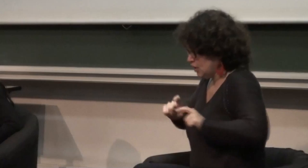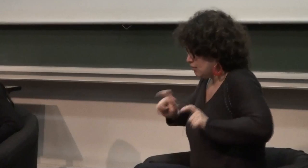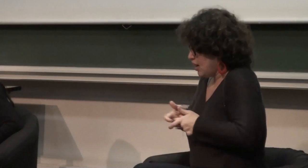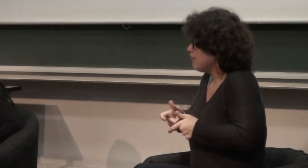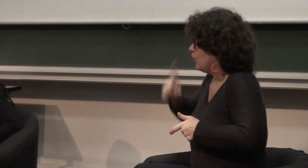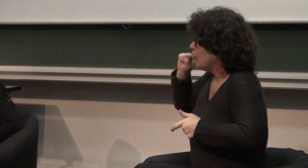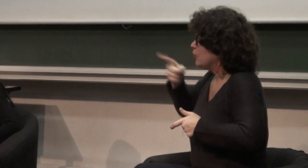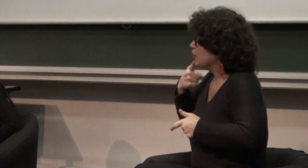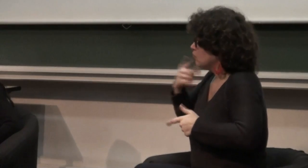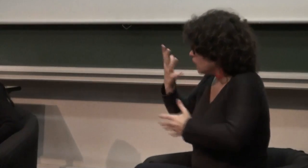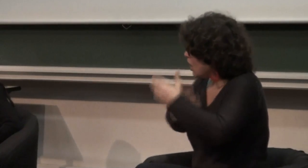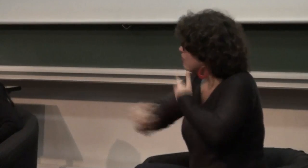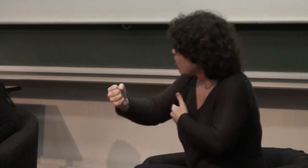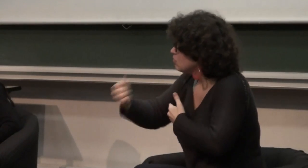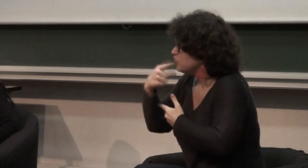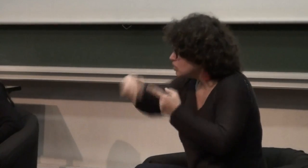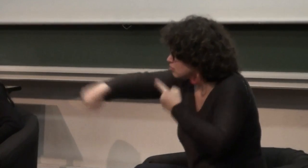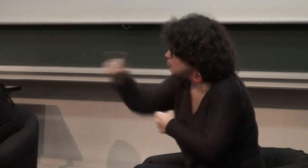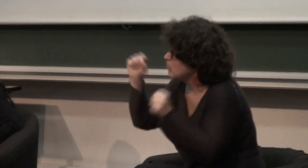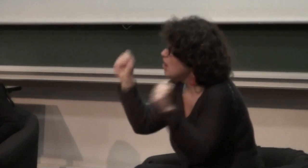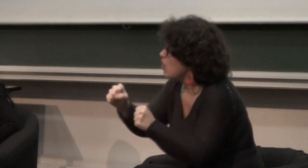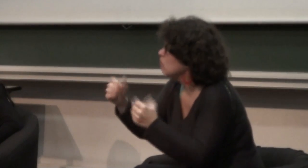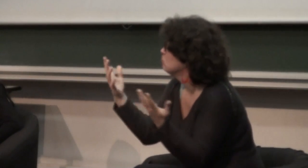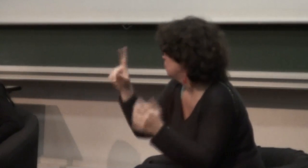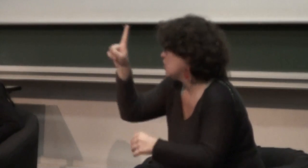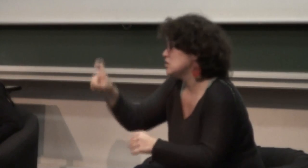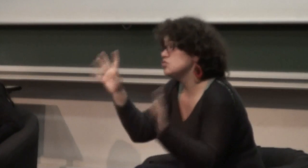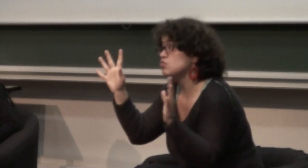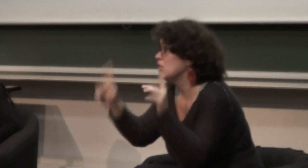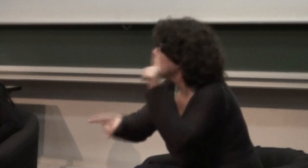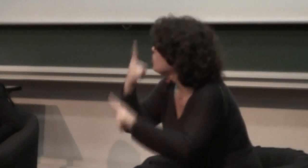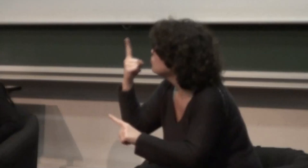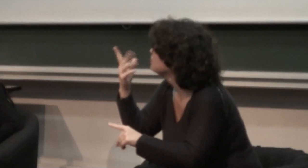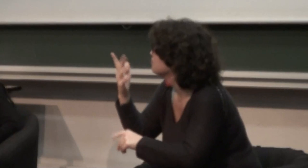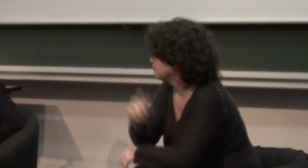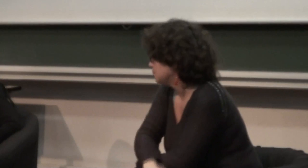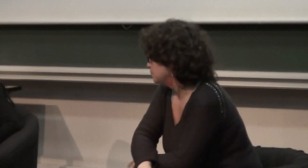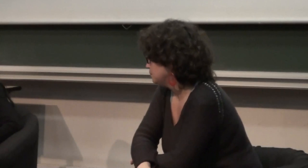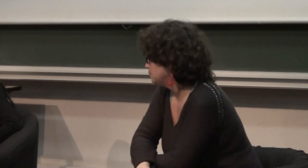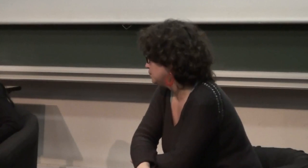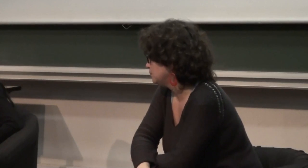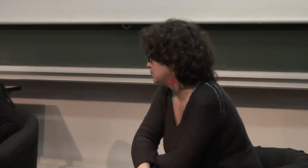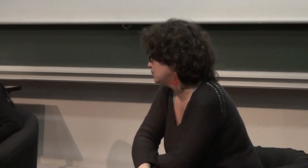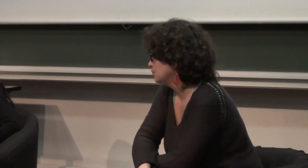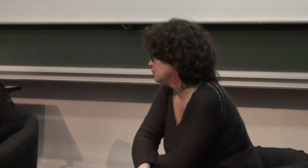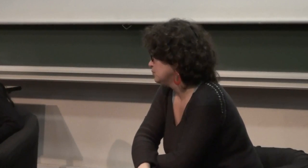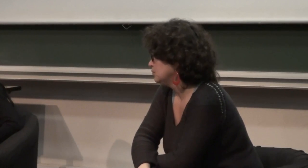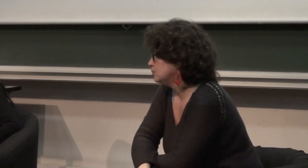génique et qu'on puisse aussi à l'avenir posez-vous la question de savoir si vous seriez d'accord pour faire des diagnostics